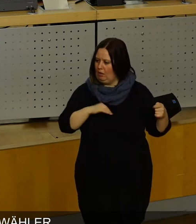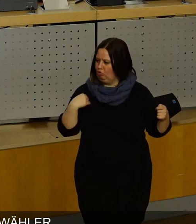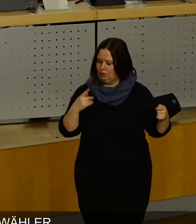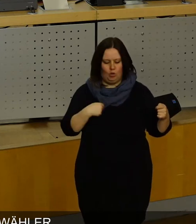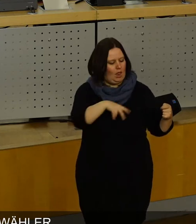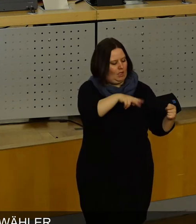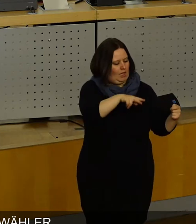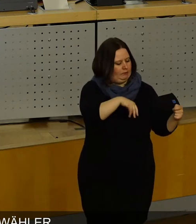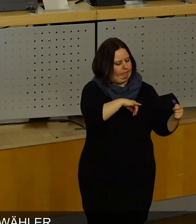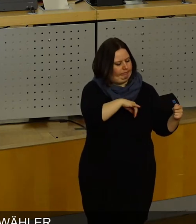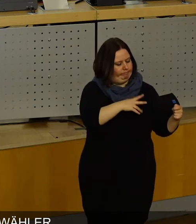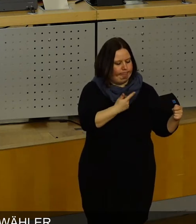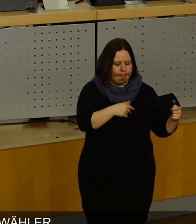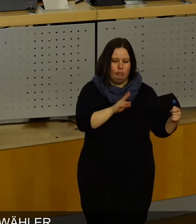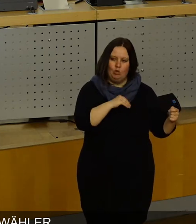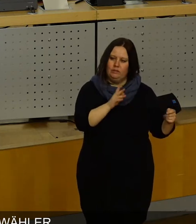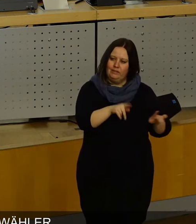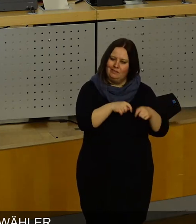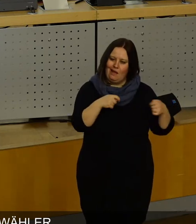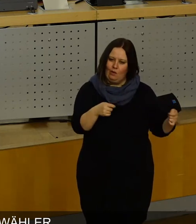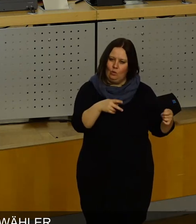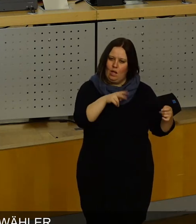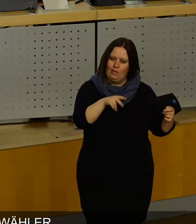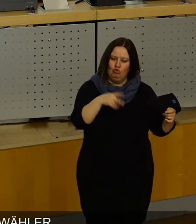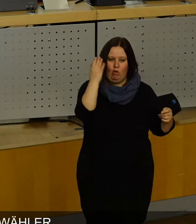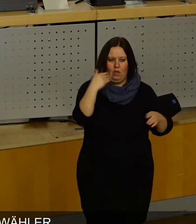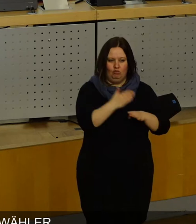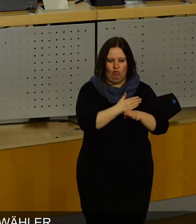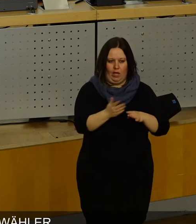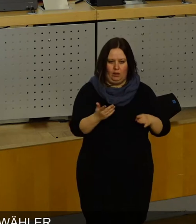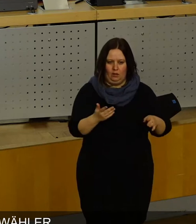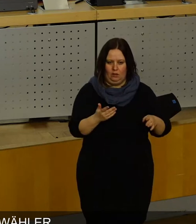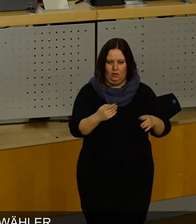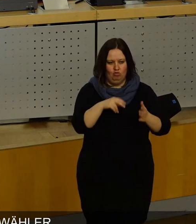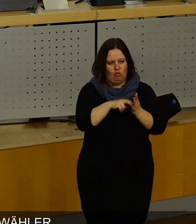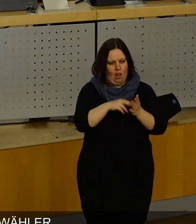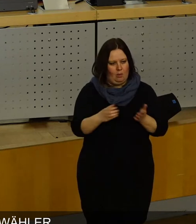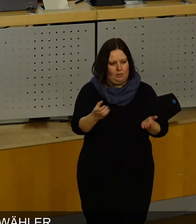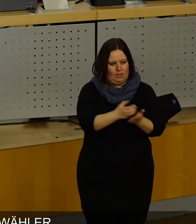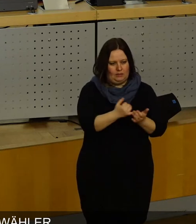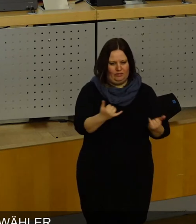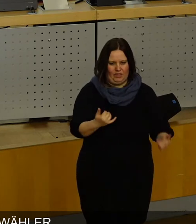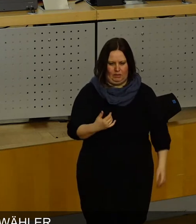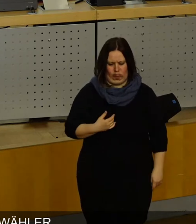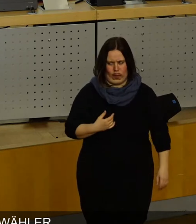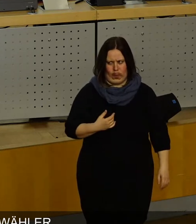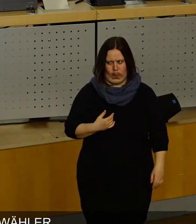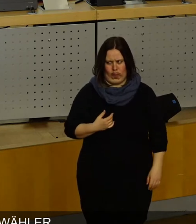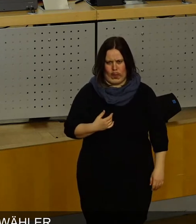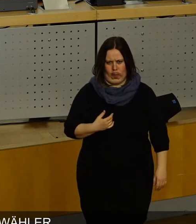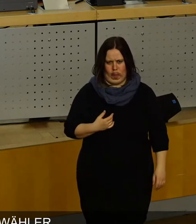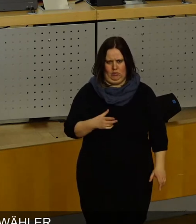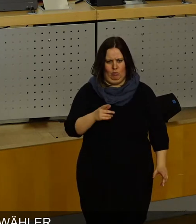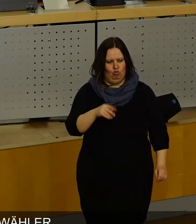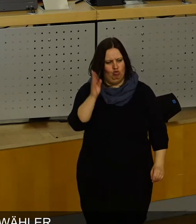selber. Nachdem wir aus der Zeitung gelesen haben, dass also schon entschieden ist, sozusagen, wie die Stelle besetzt werden soll. Wir durften also lesen, dass